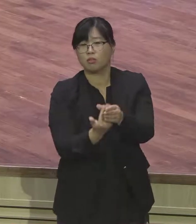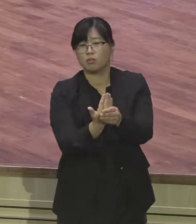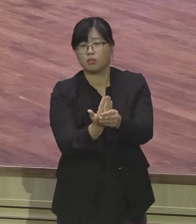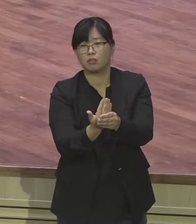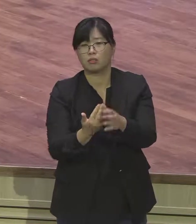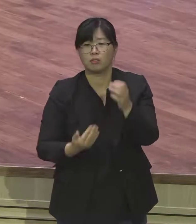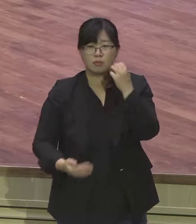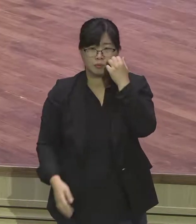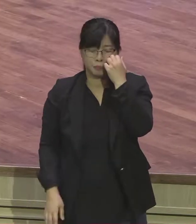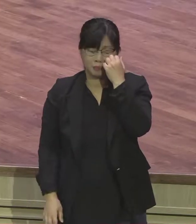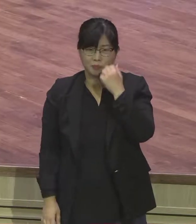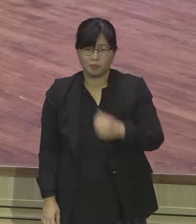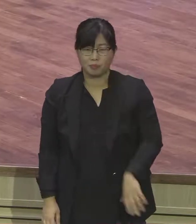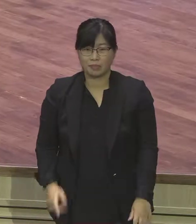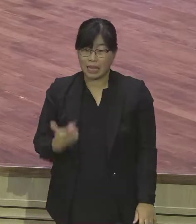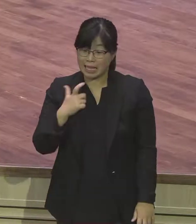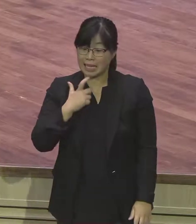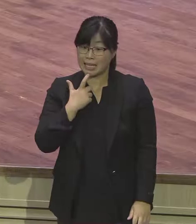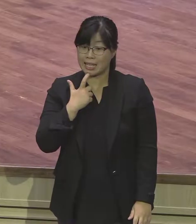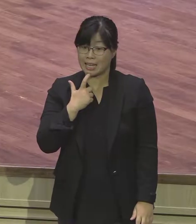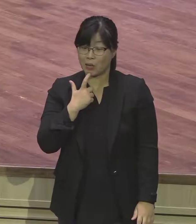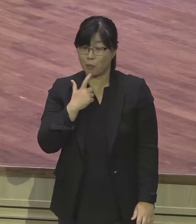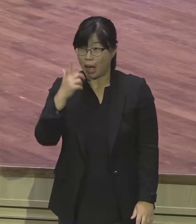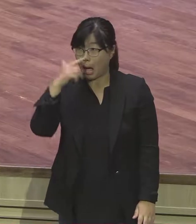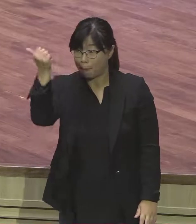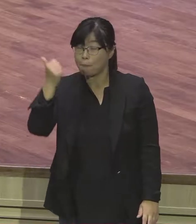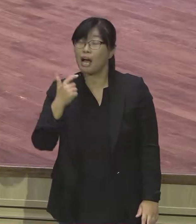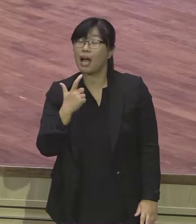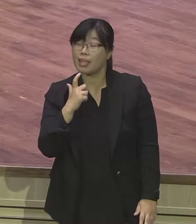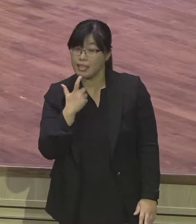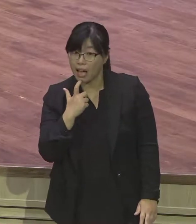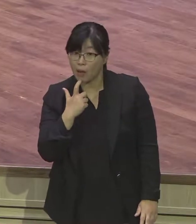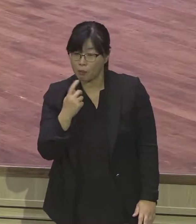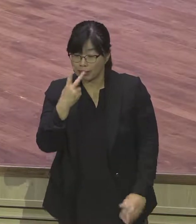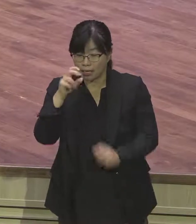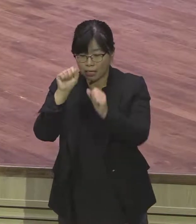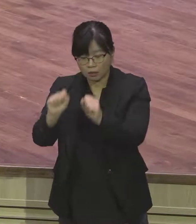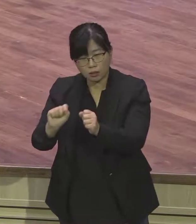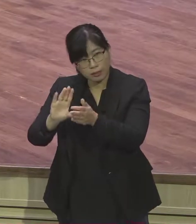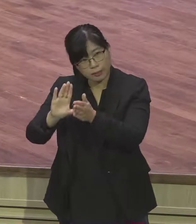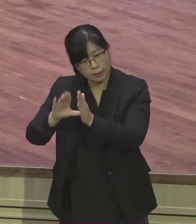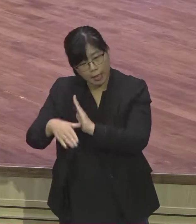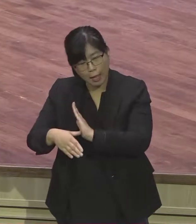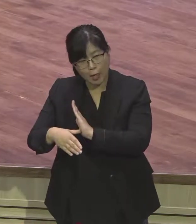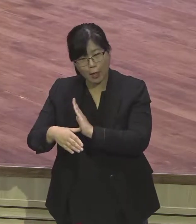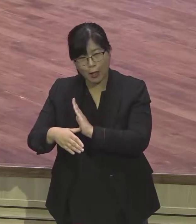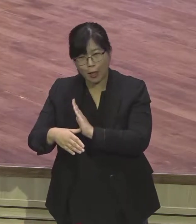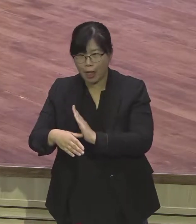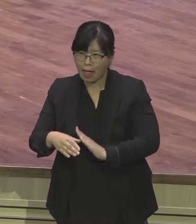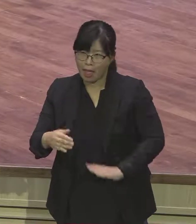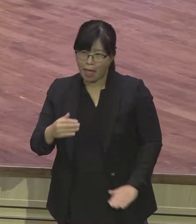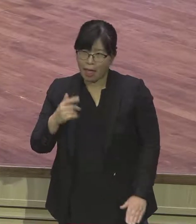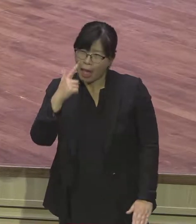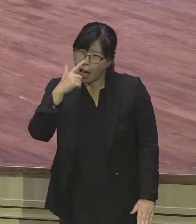야곱이 살아있을 때는 괜찮았다. 아버지가 살아있었으니까 그런데 이제 아버지가 죽었다.